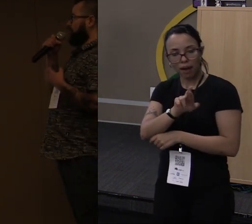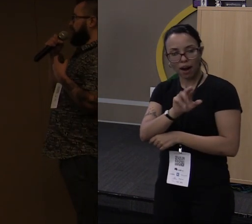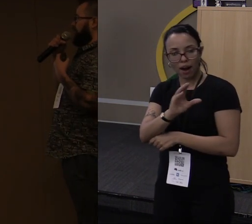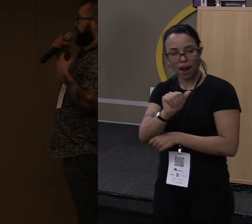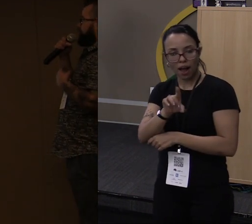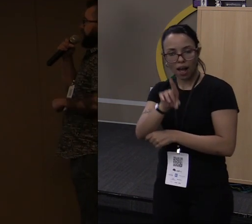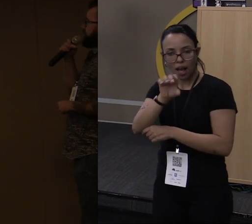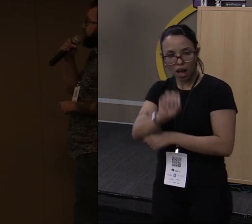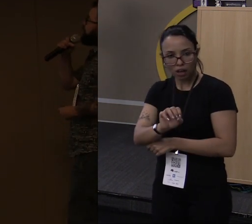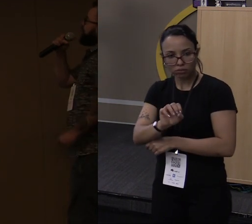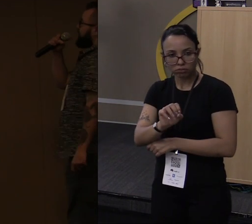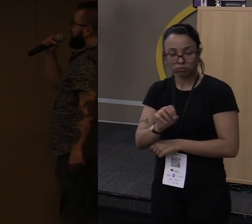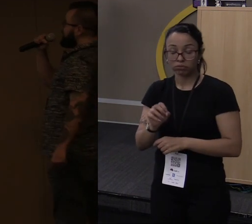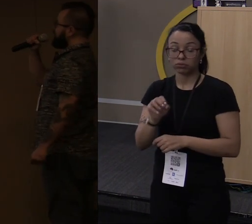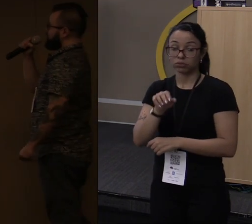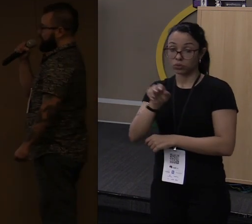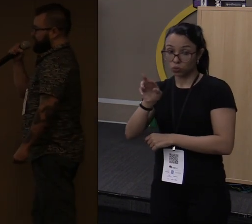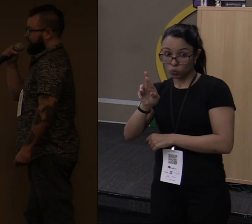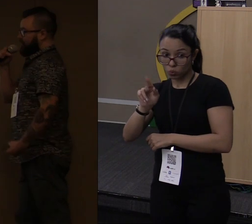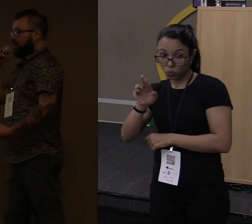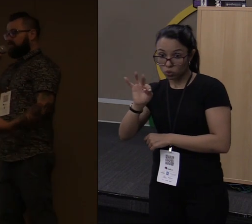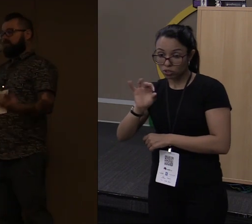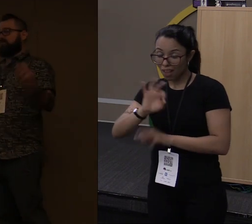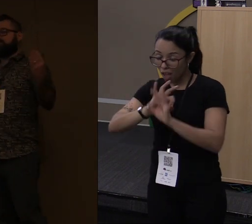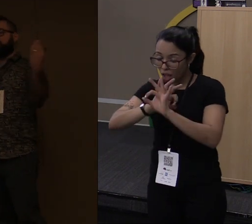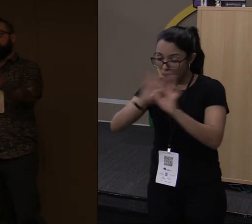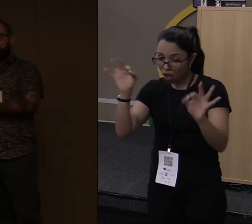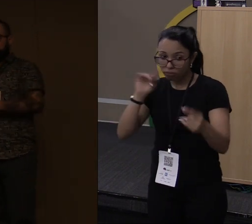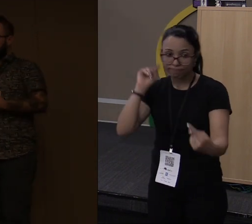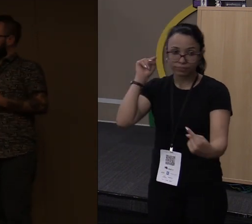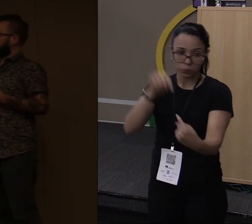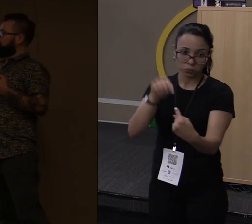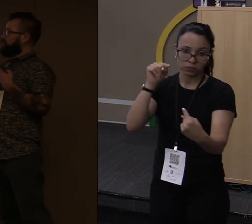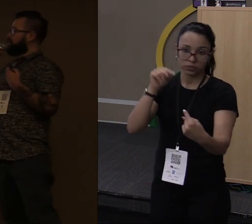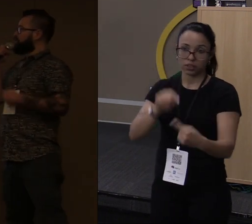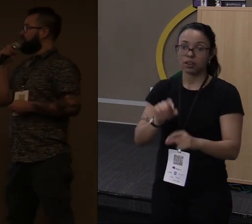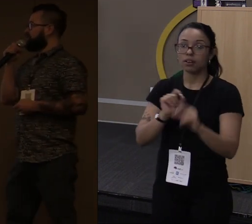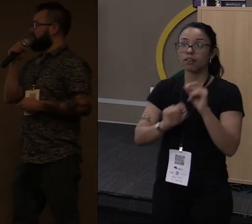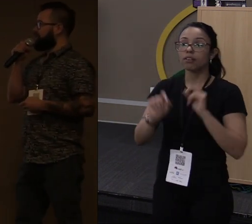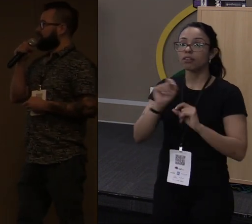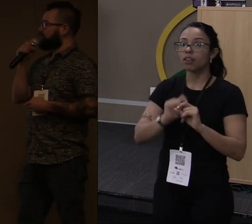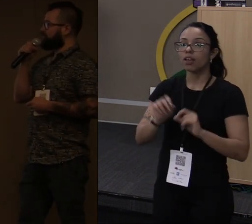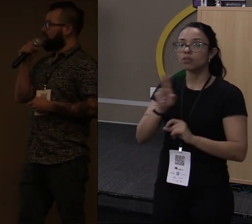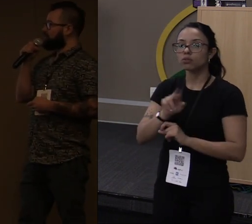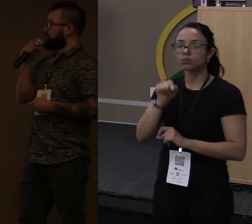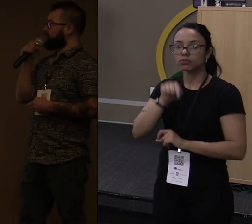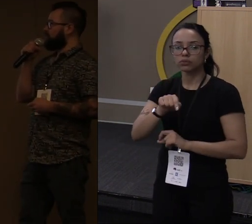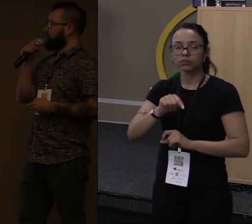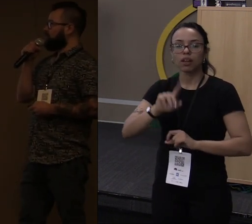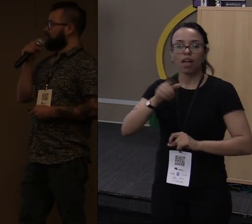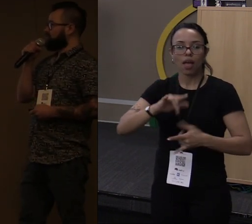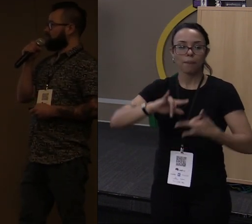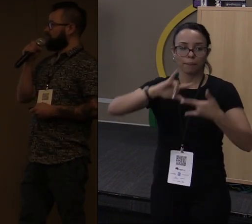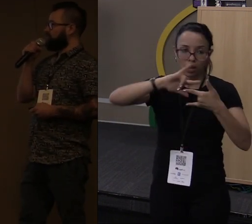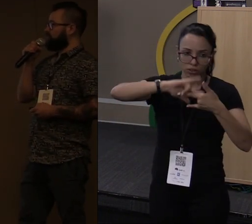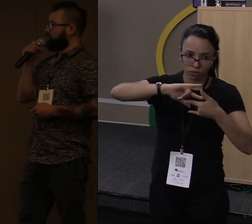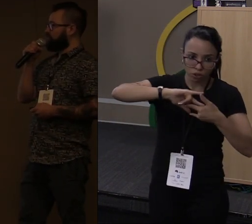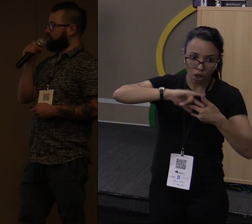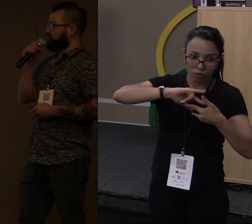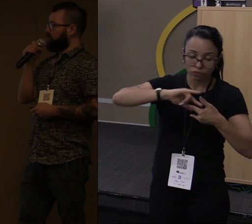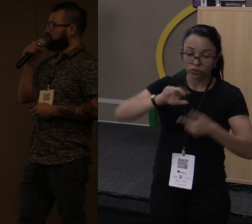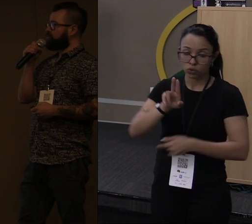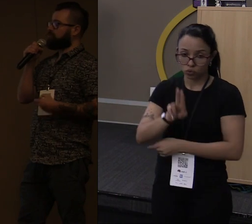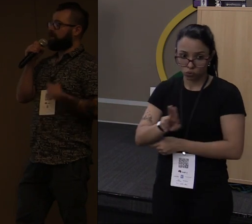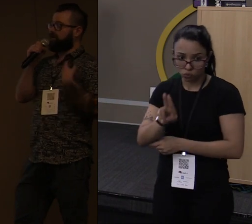uma boa ideia. Então quem está usando esse negócio por conta disso? Então a gente pode citar a Microsoft, que colocou o Rust no